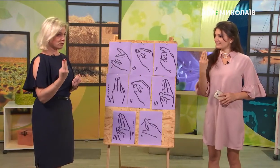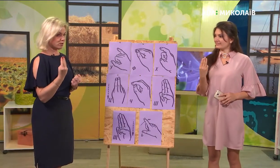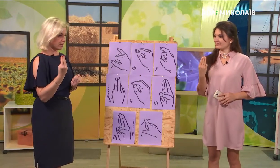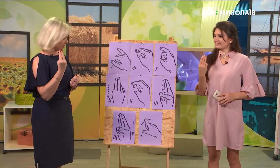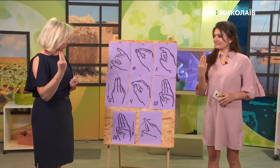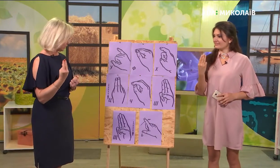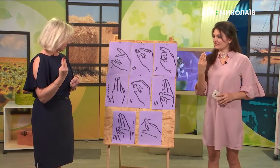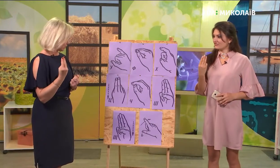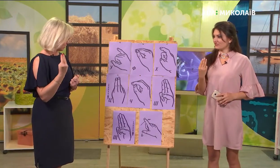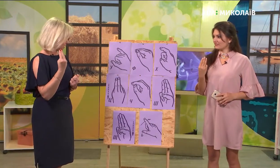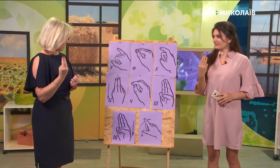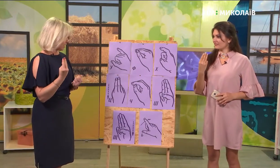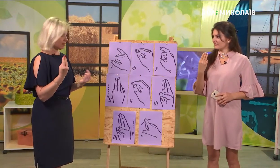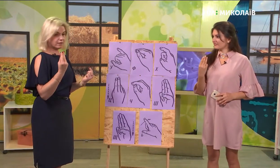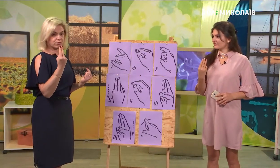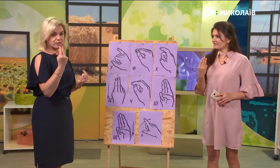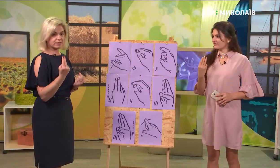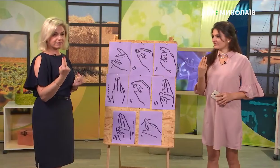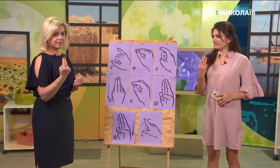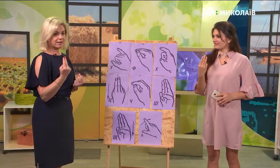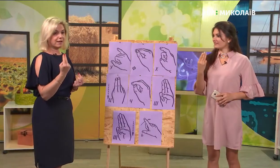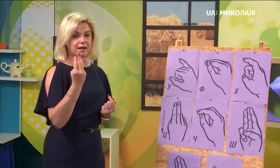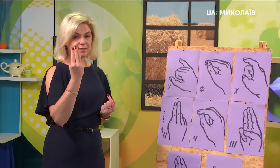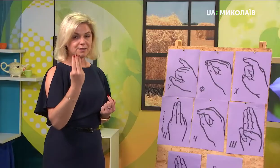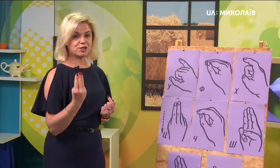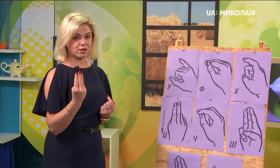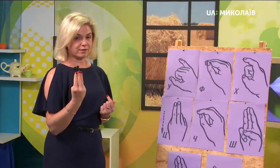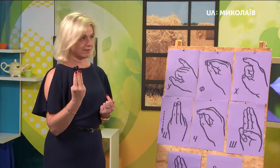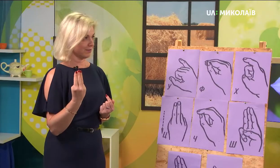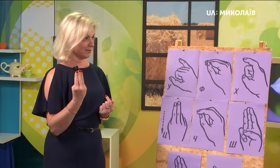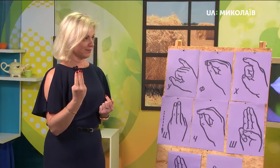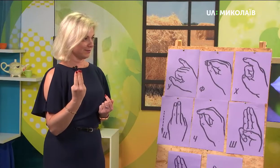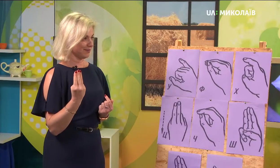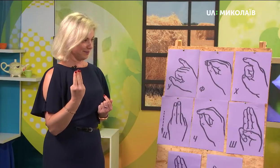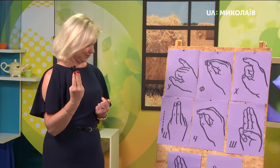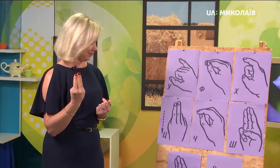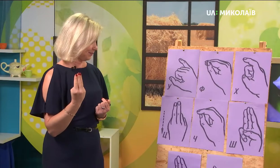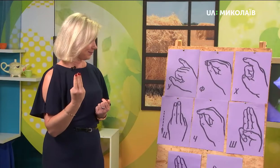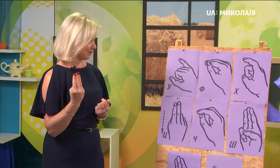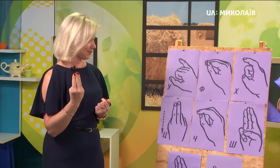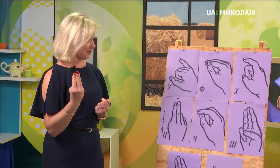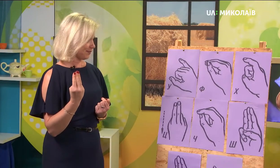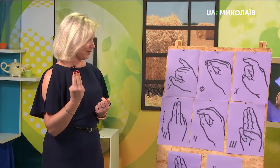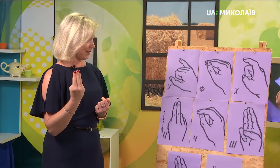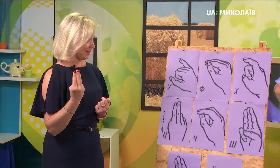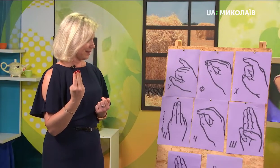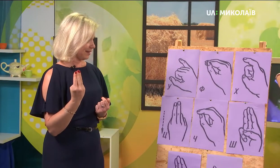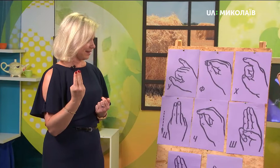опускаємо донизу. Як от «си», а це «ща». Так само, якщо не помиляюсь, там